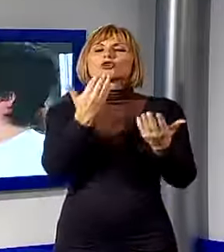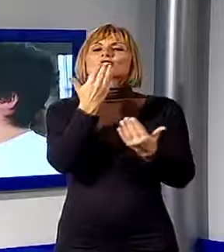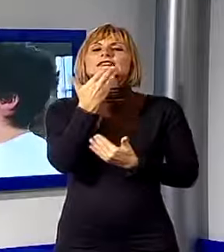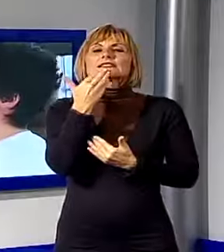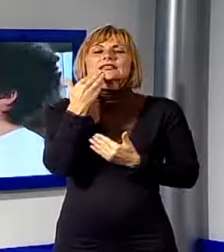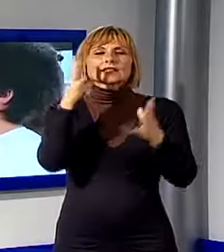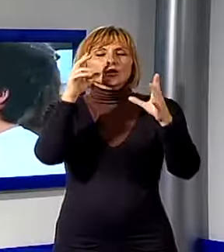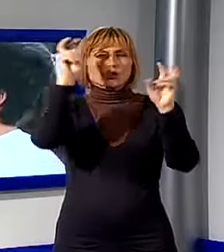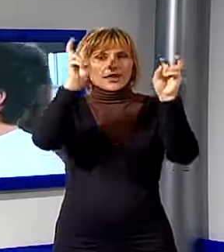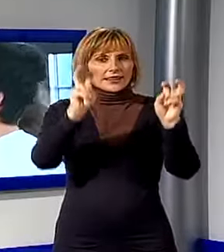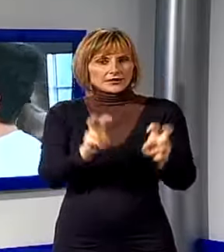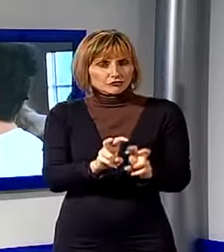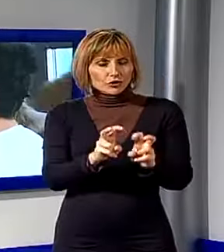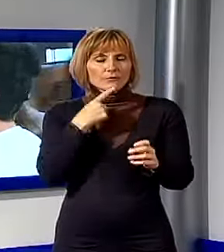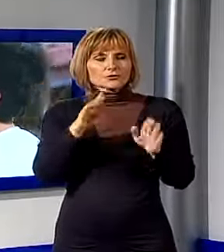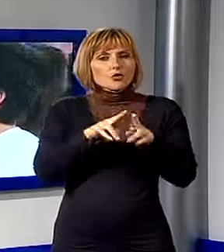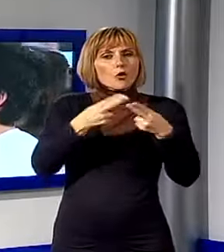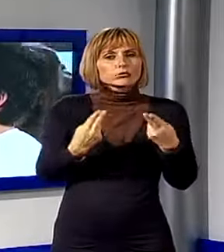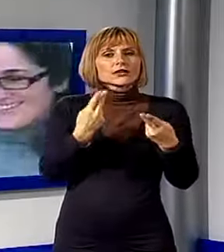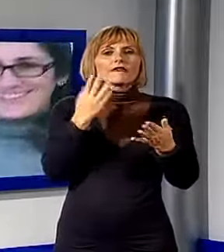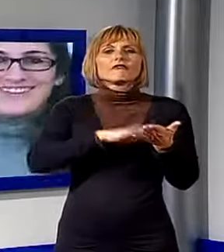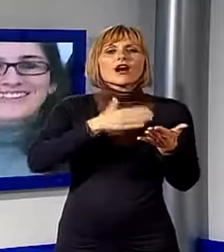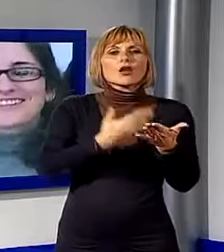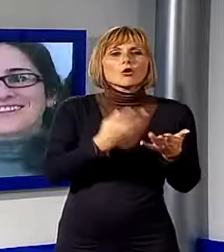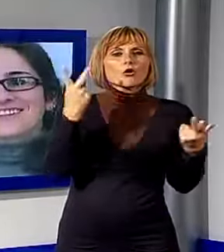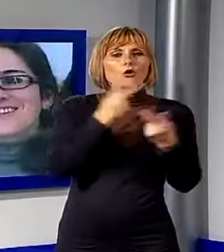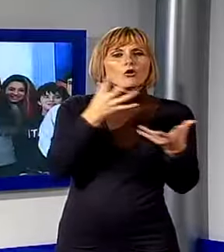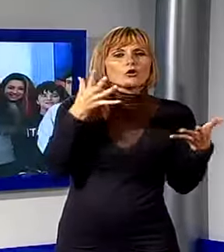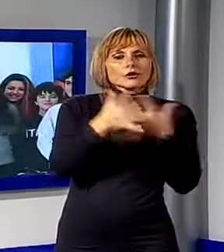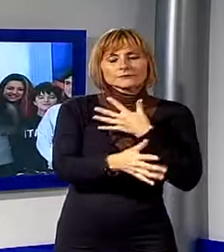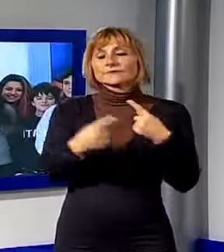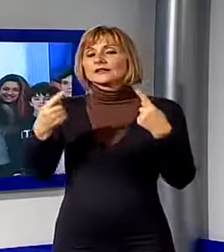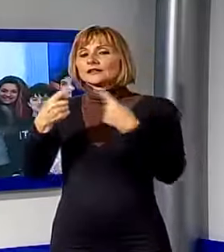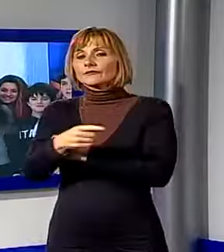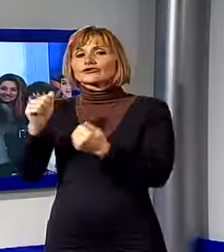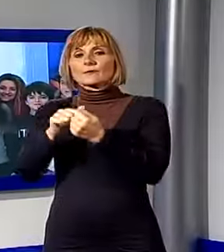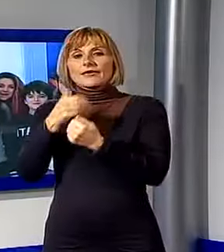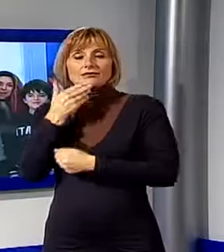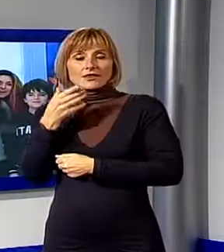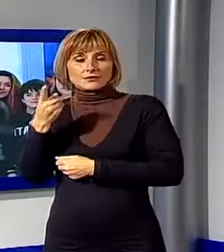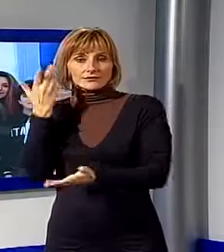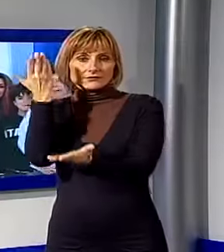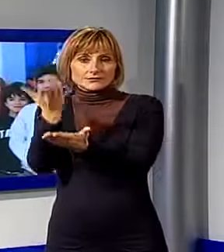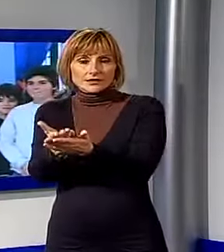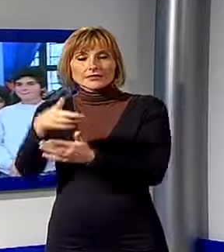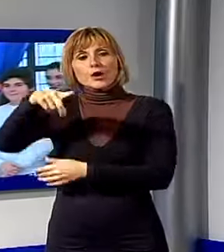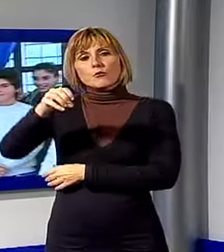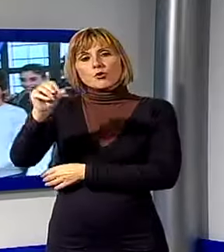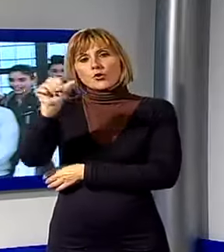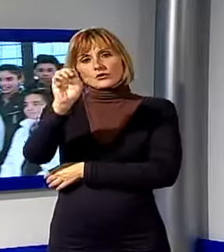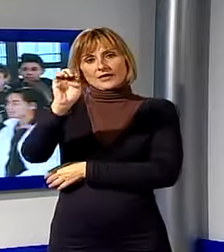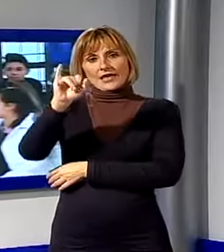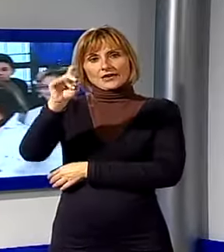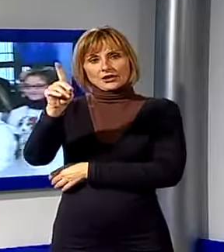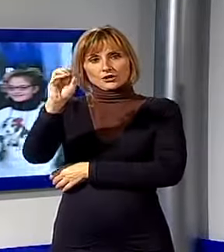riscoprirne il grande valore e un utilizzo intelligente. Gli studenti del liceo artistico di Pietrasanta hanno proposto il progetto Poseidon per l